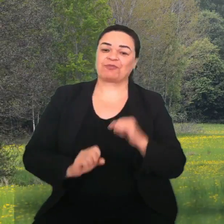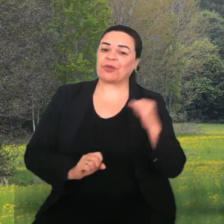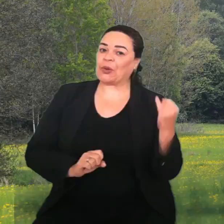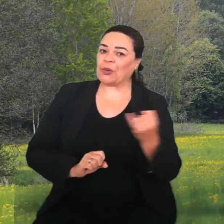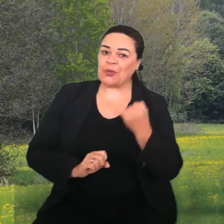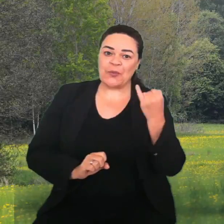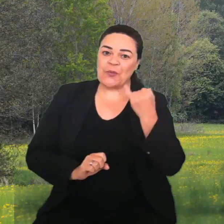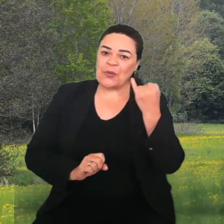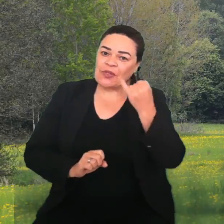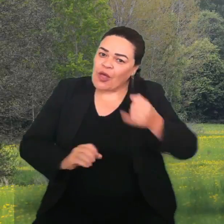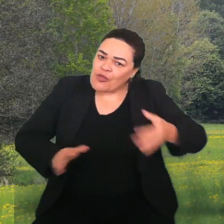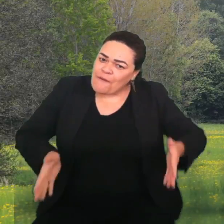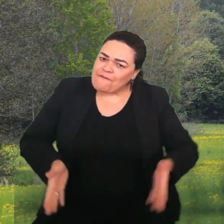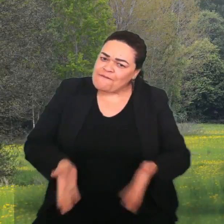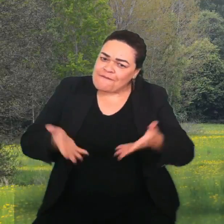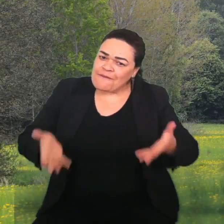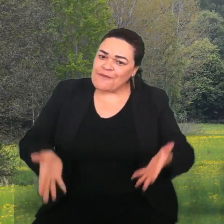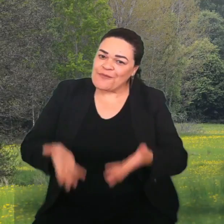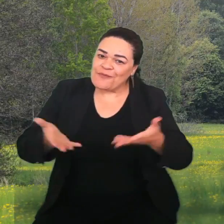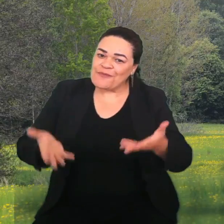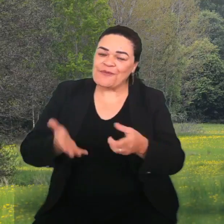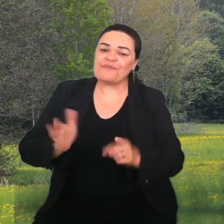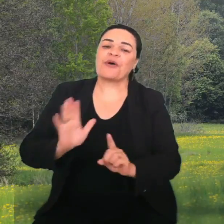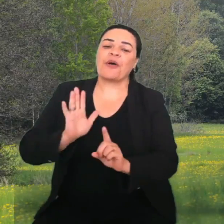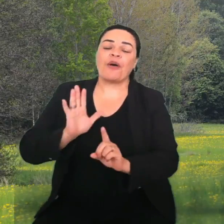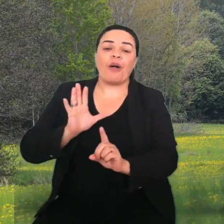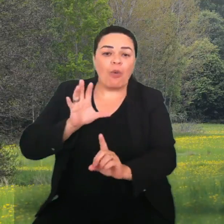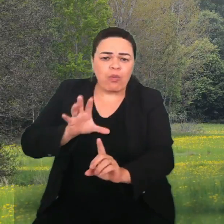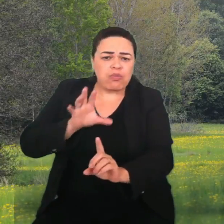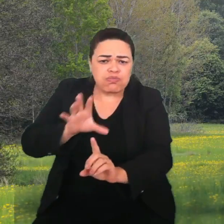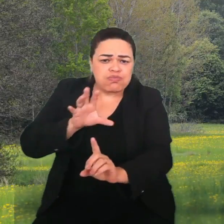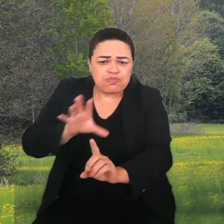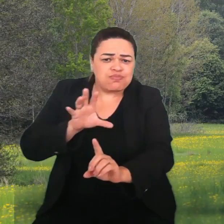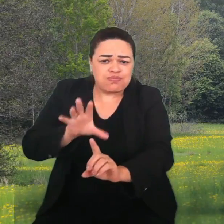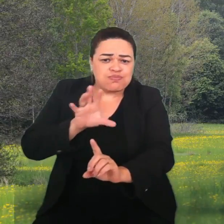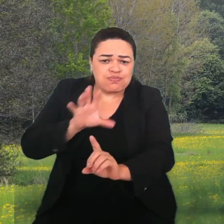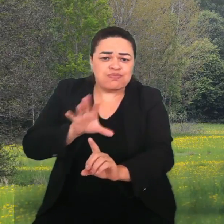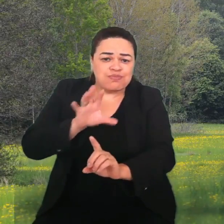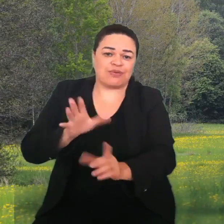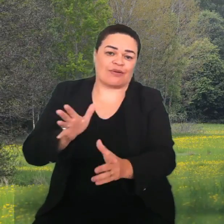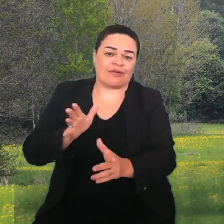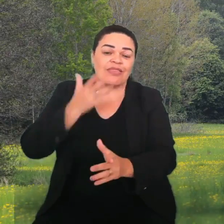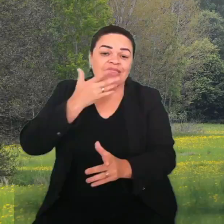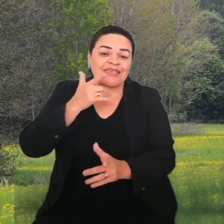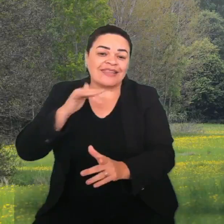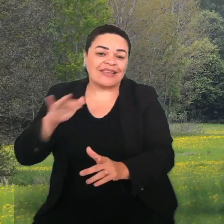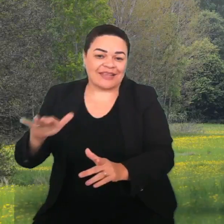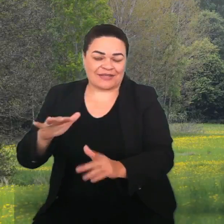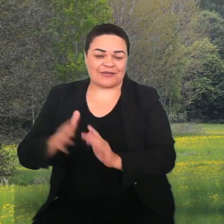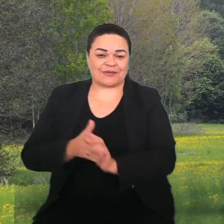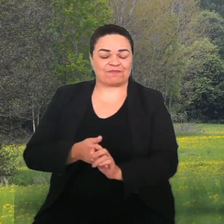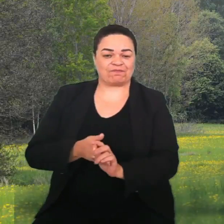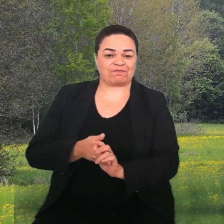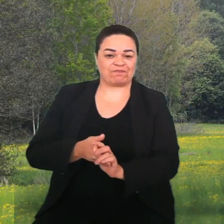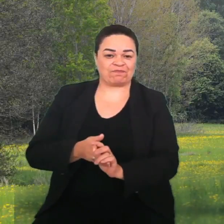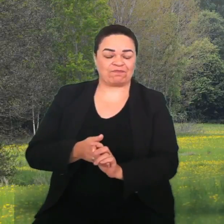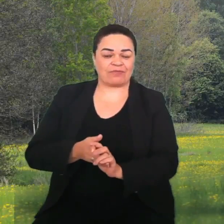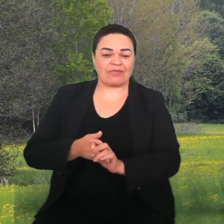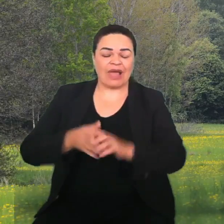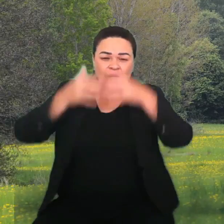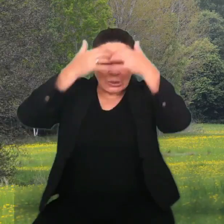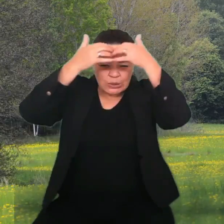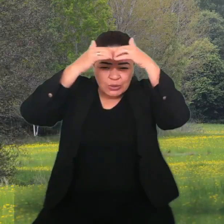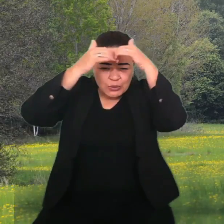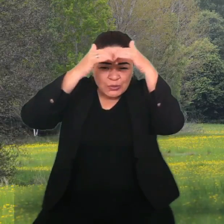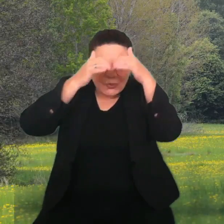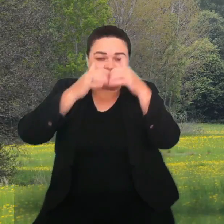da estimulação do desenvolvimento das crianças. Dentro do desenvolvimento neuropsicomotor,